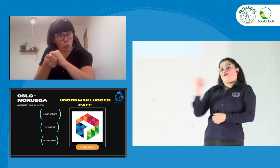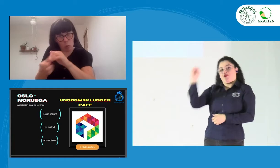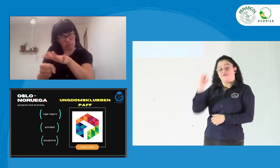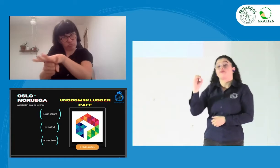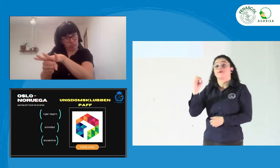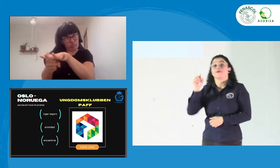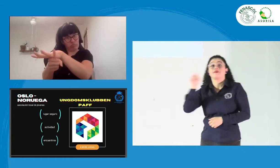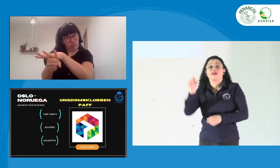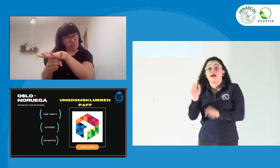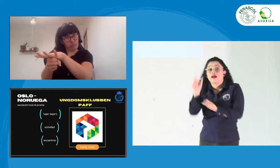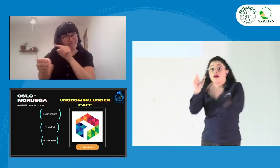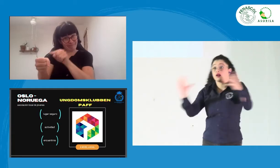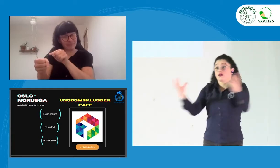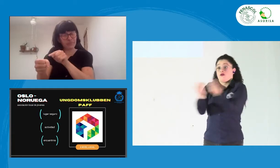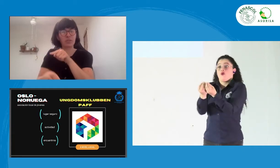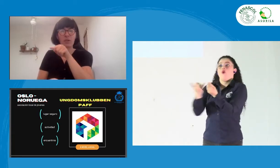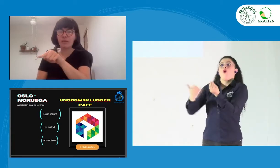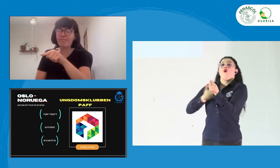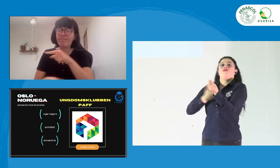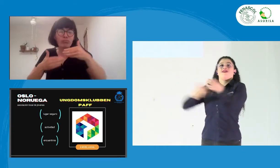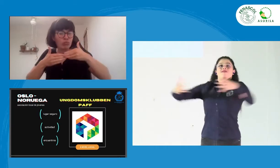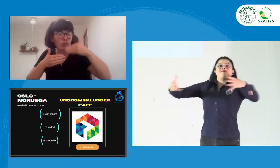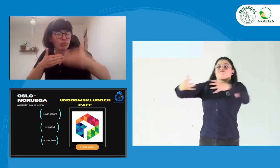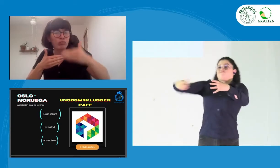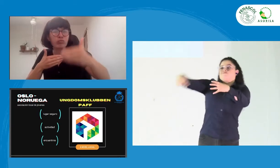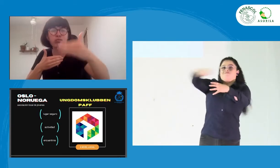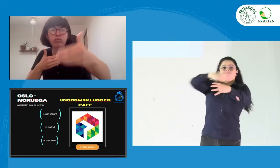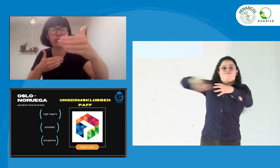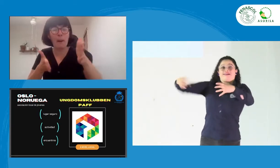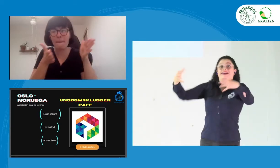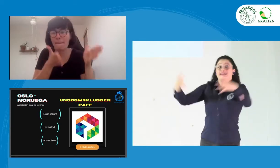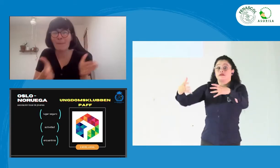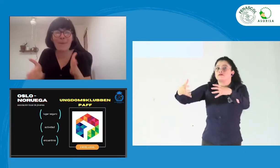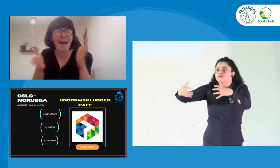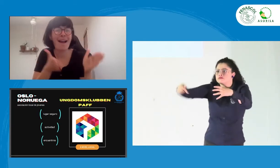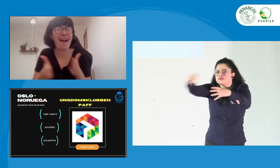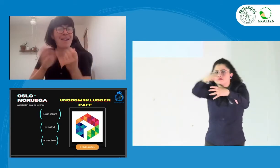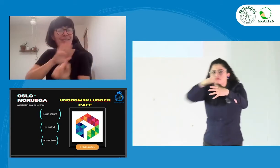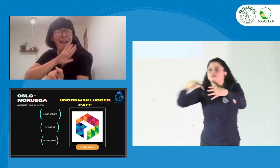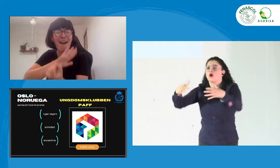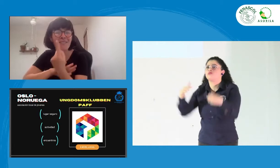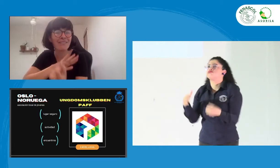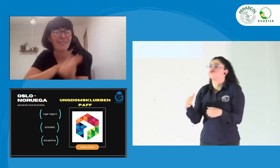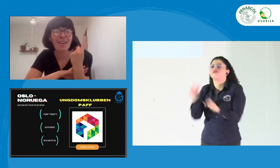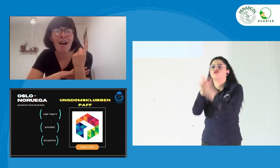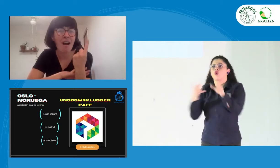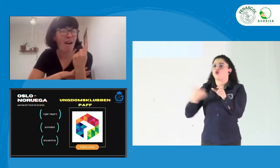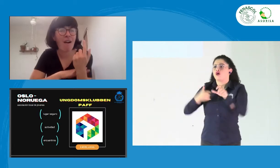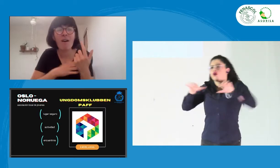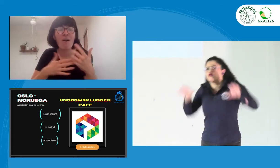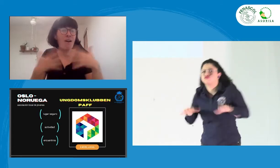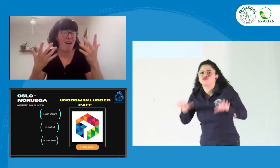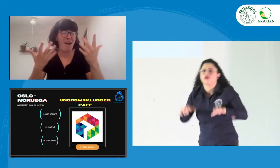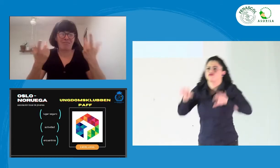esa asociación de jóvenes sordos de Noruega para llevar a cabo un trabajo,